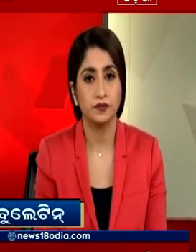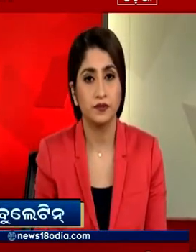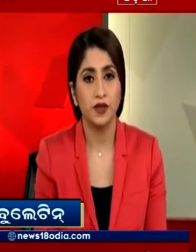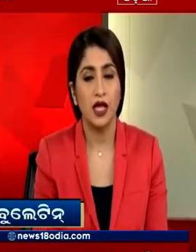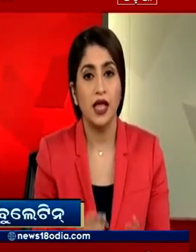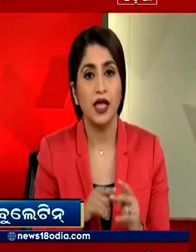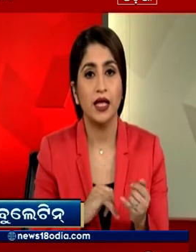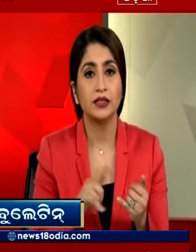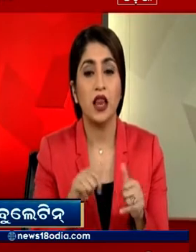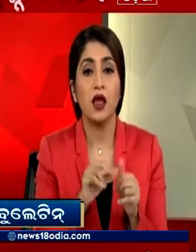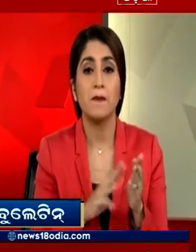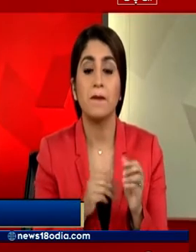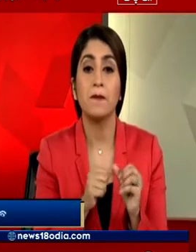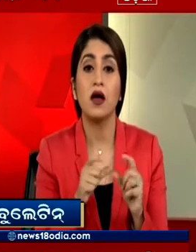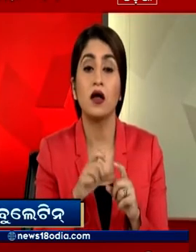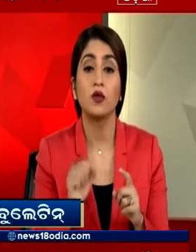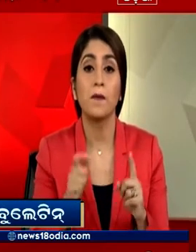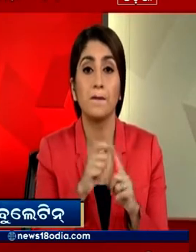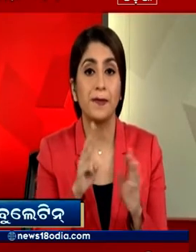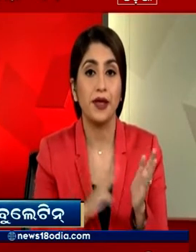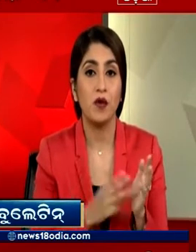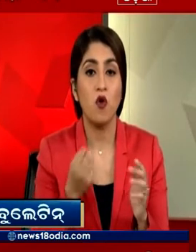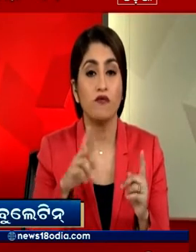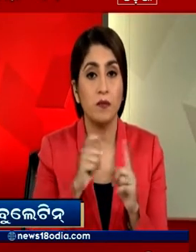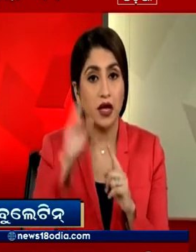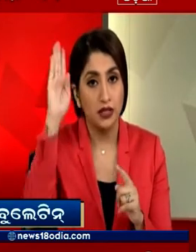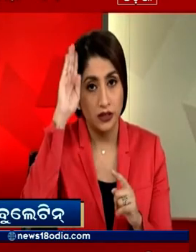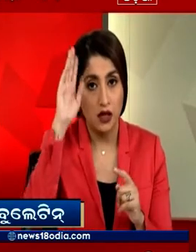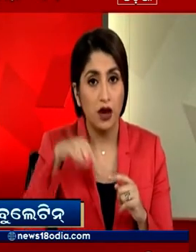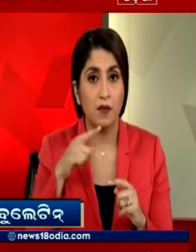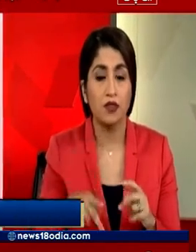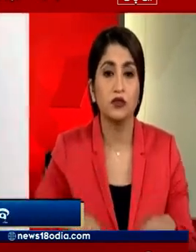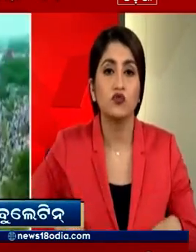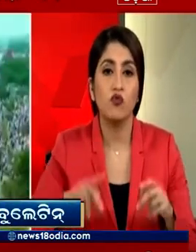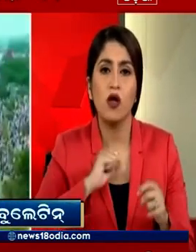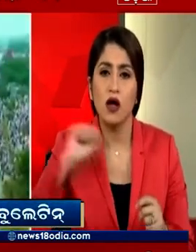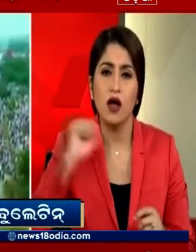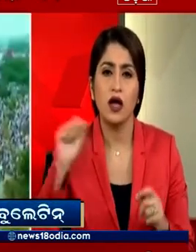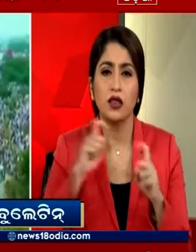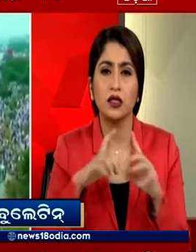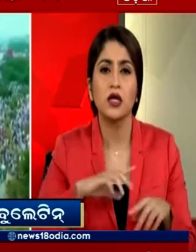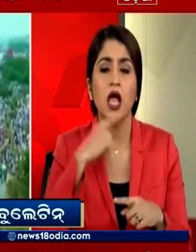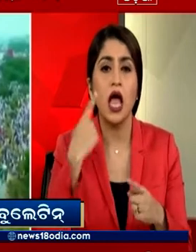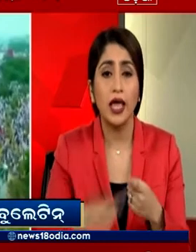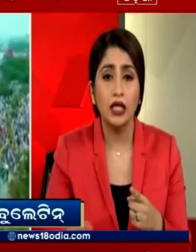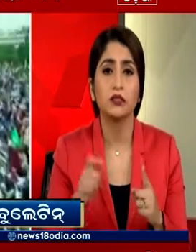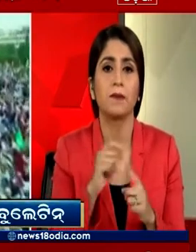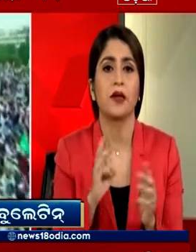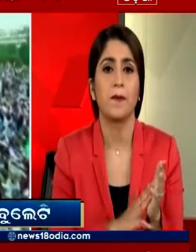इसलामाबाद में पाकिस्तान के प्यम इम्रान खान के खिलाफ एक बड़ी रैली की गई इस रैली में आजादी मार्च के